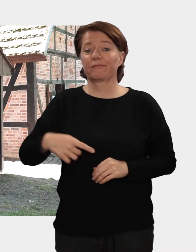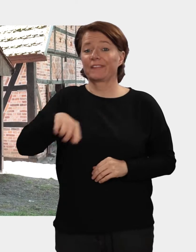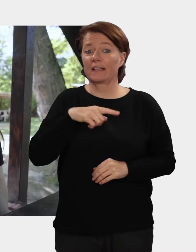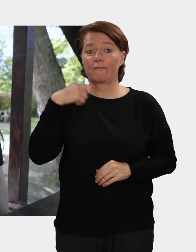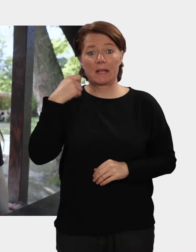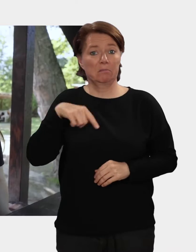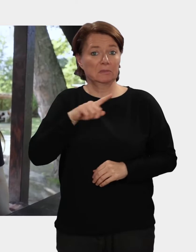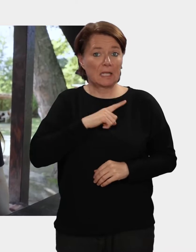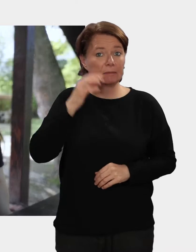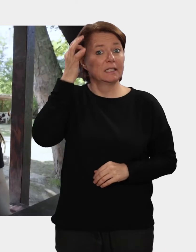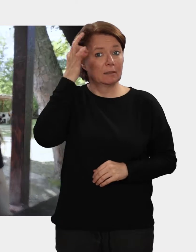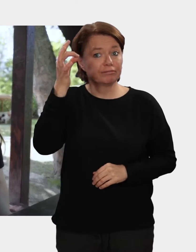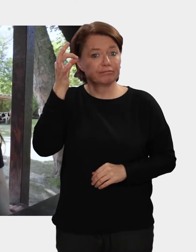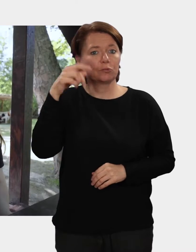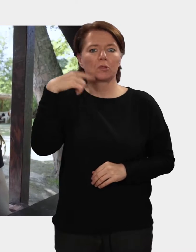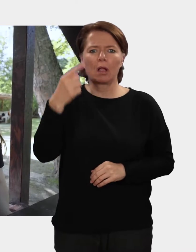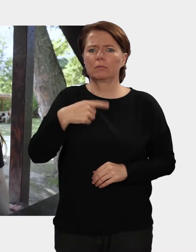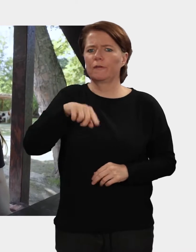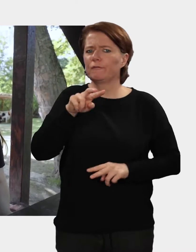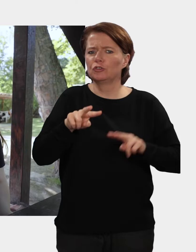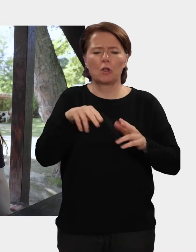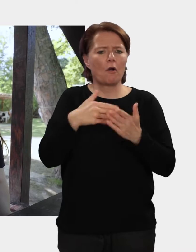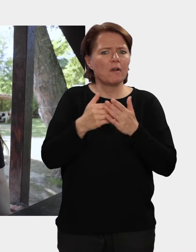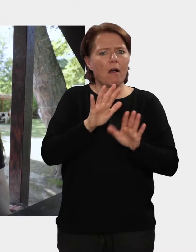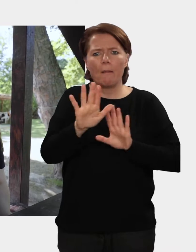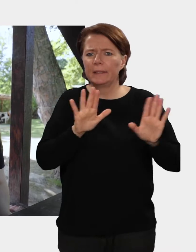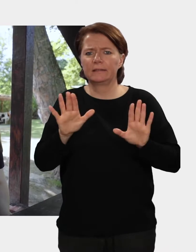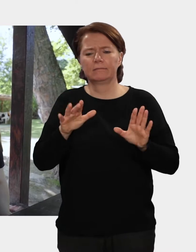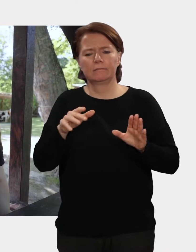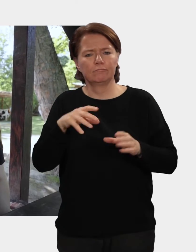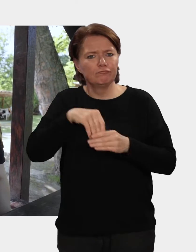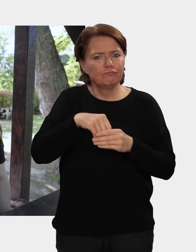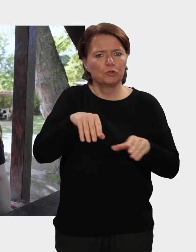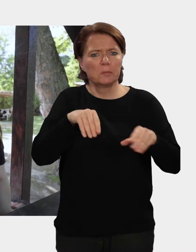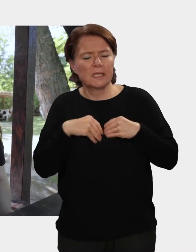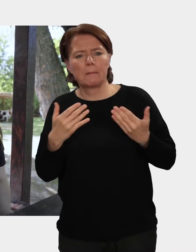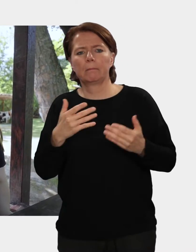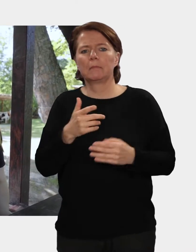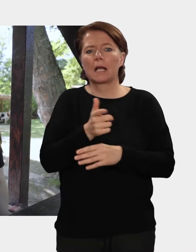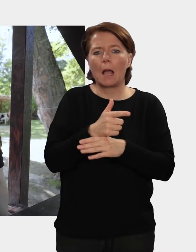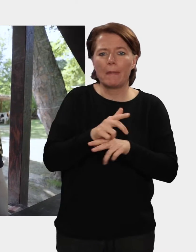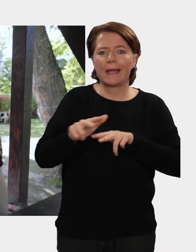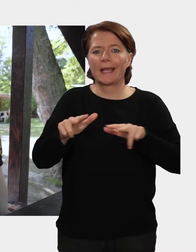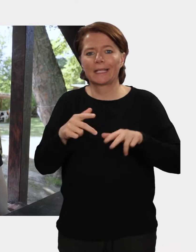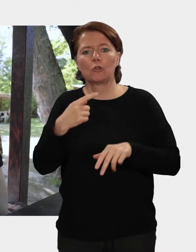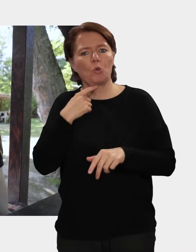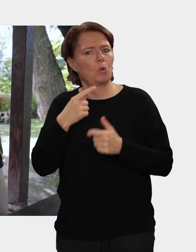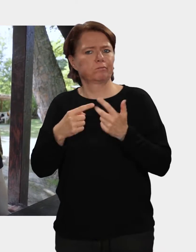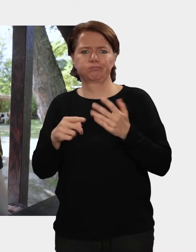Wir haben uns die Filme selber ausgedacht und dann konnten wir in verschiedene Rollen schlüpfen, Kamera, Regie, einmal mit Ton.